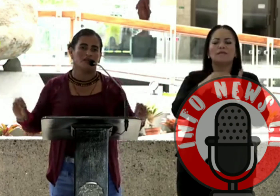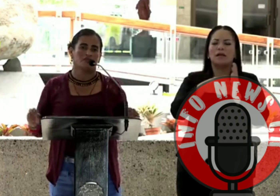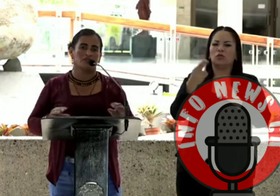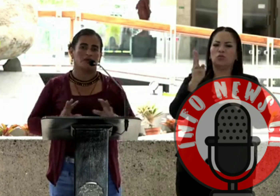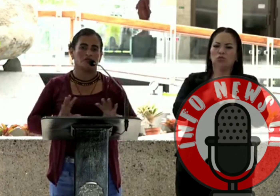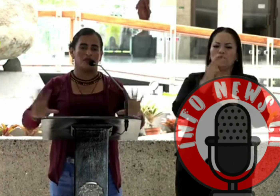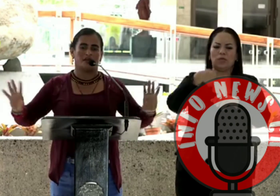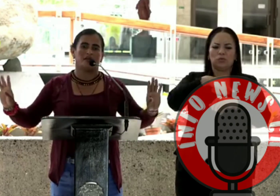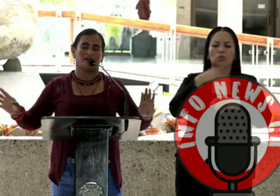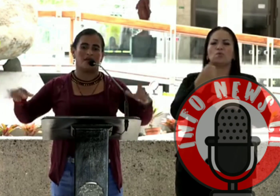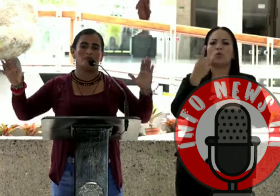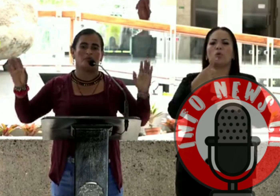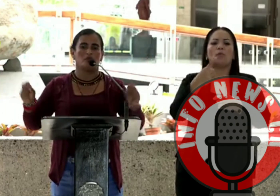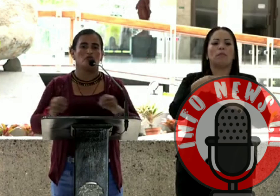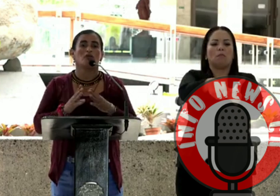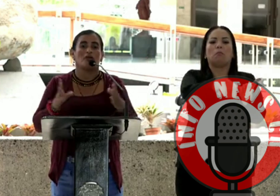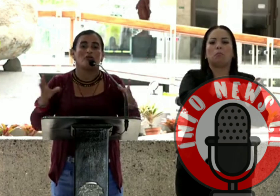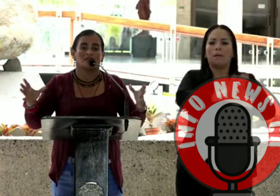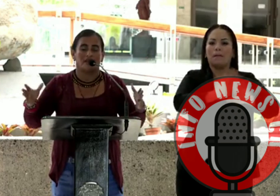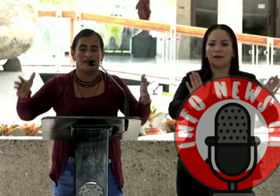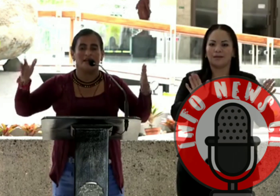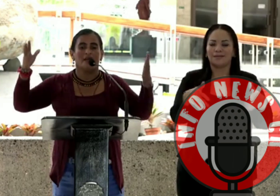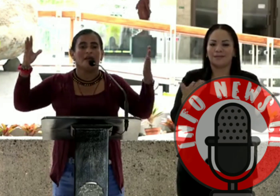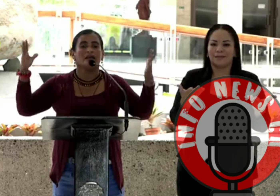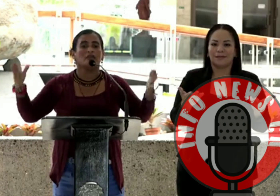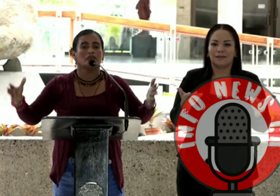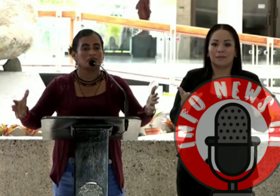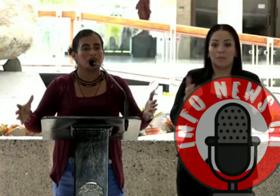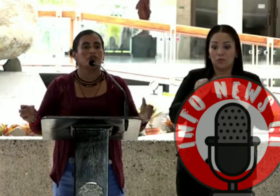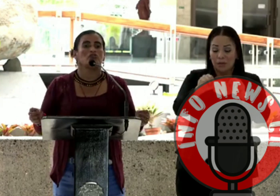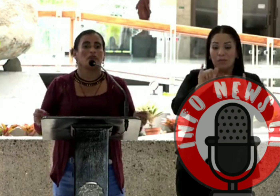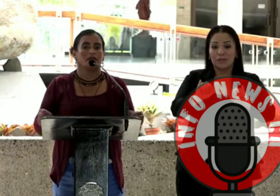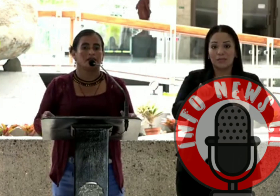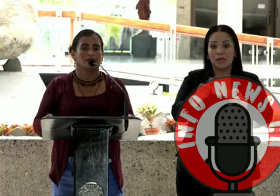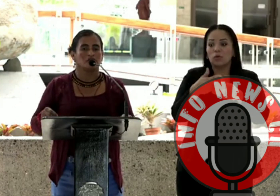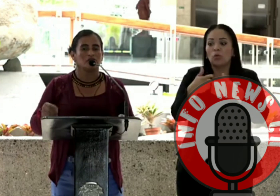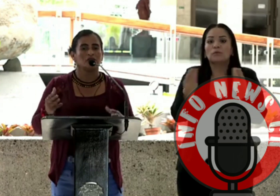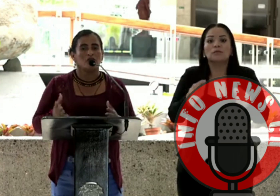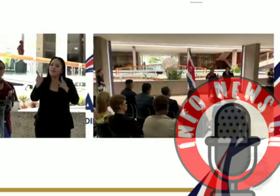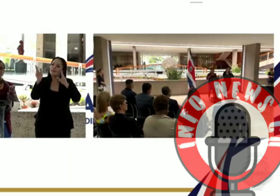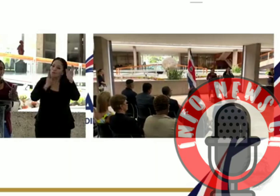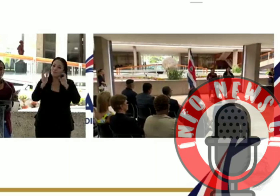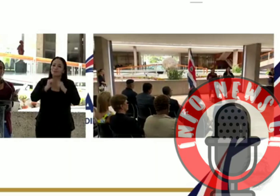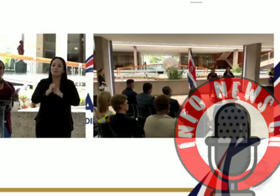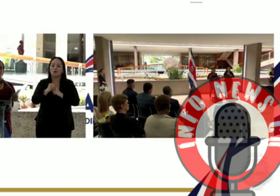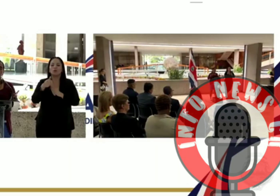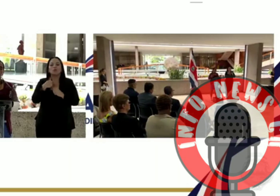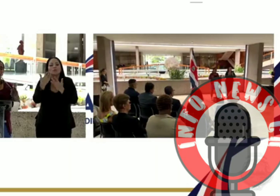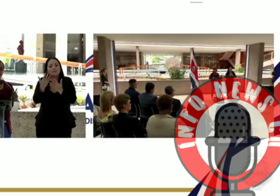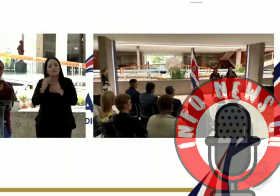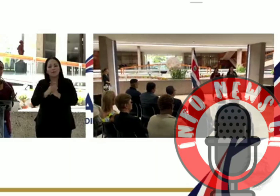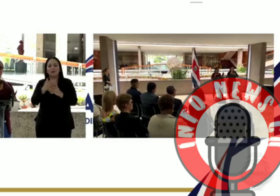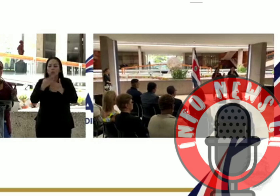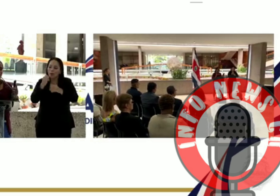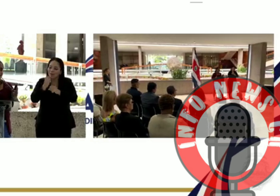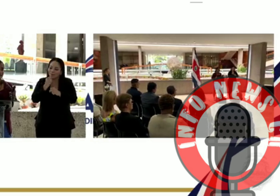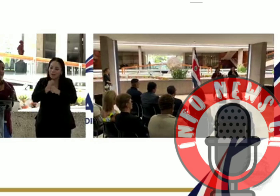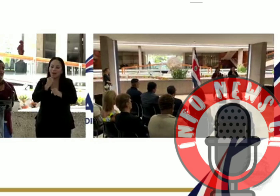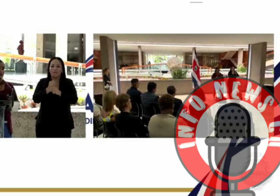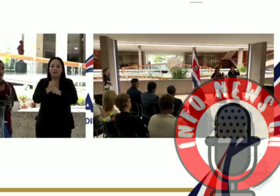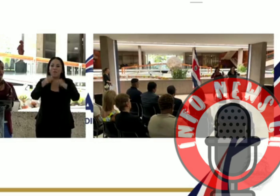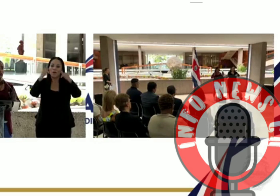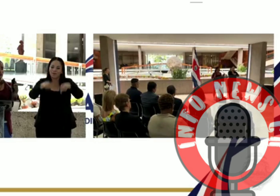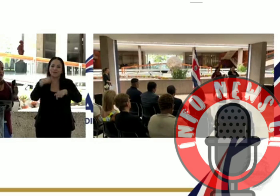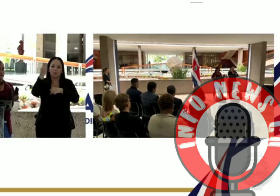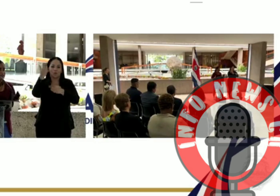lleguemos ahí en esos espacios a llenar campo, pero nunca vamos a salir en los espacios de toma de decisiones. Y yo espero un buen trabajo por parte